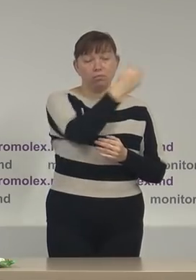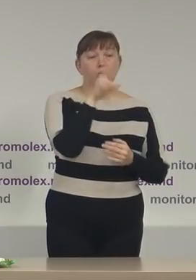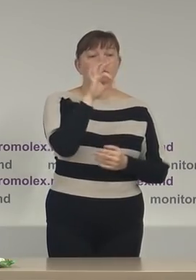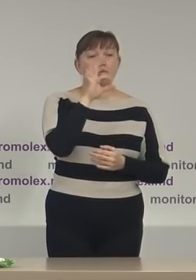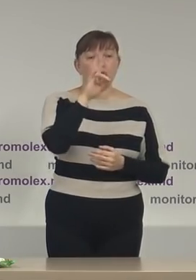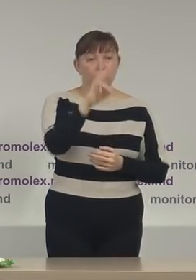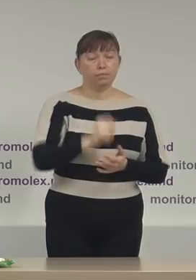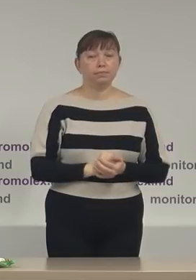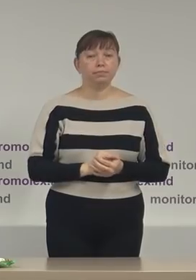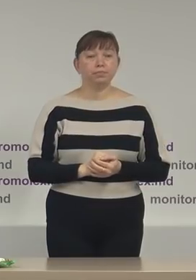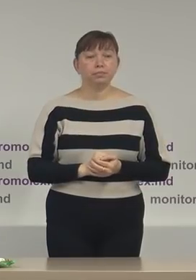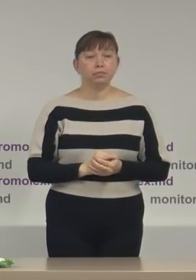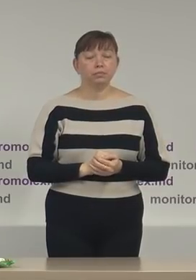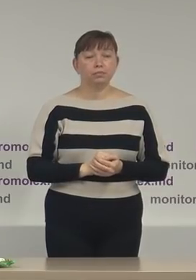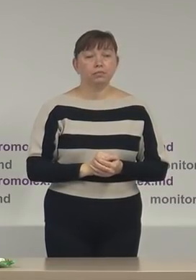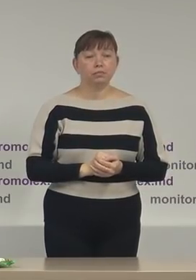Igor Dodon